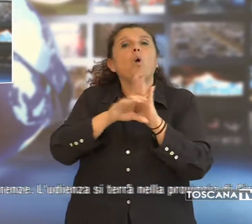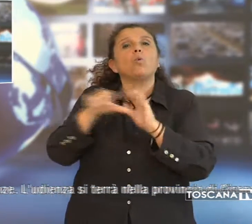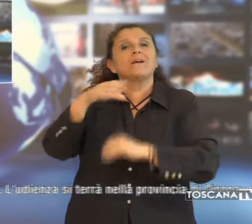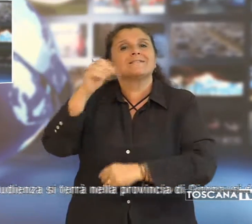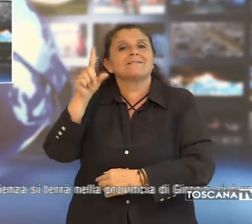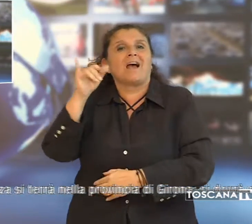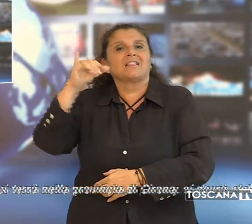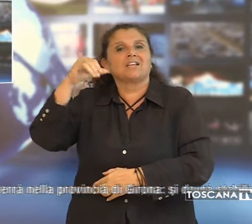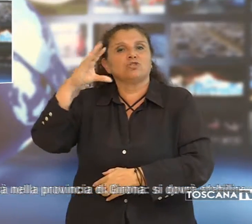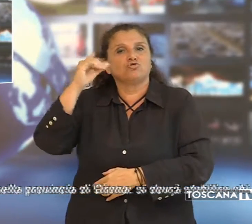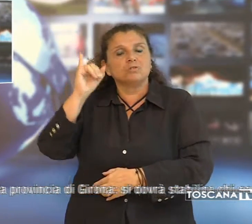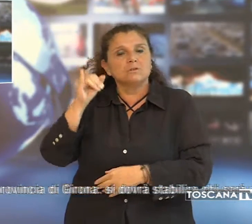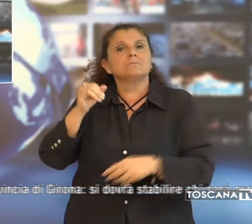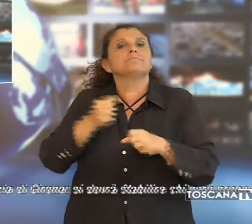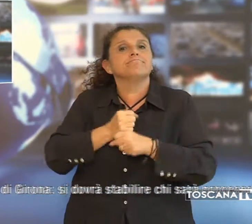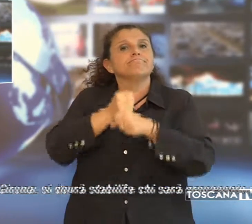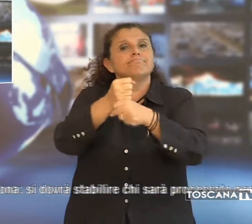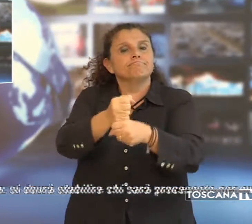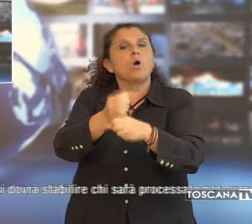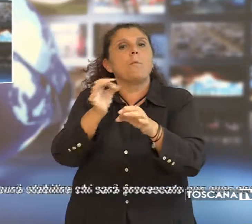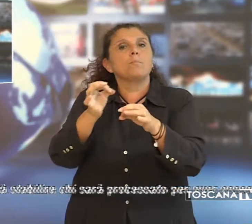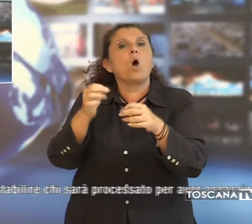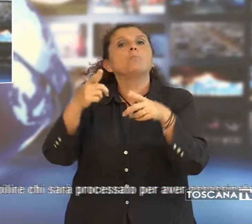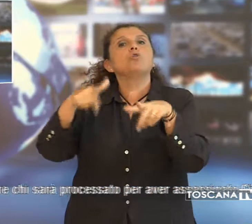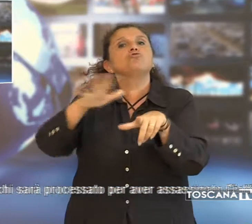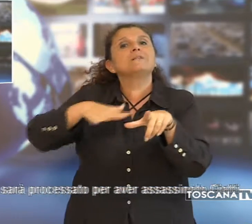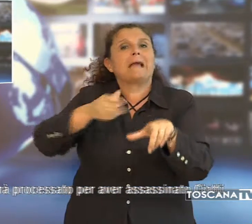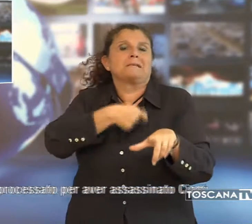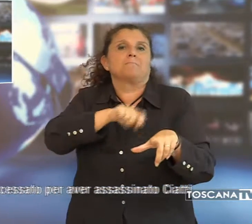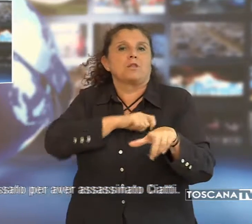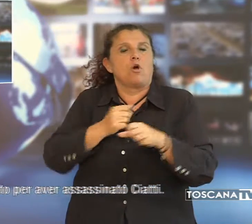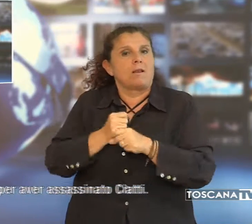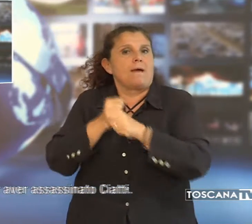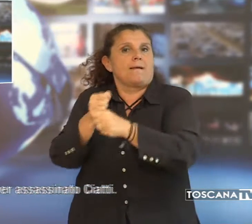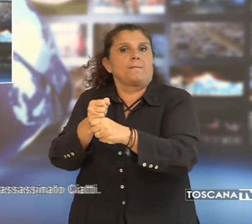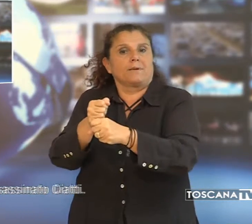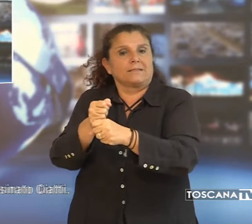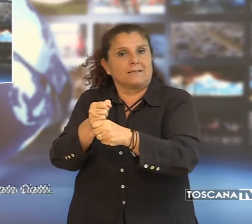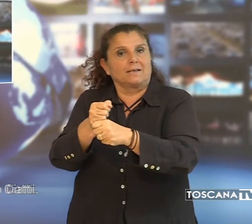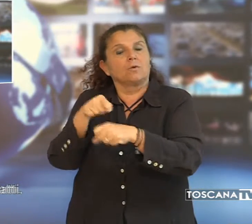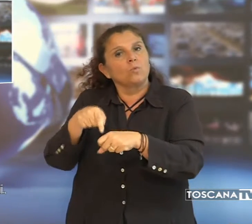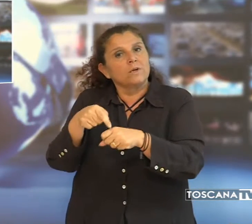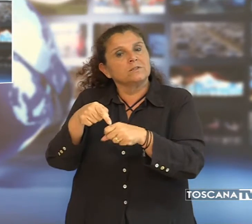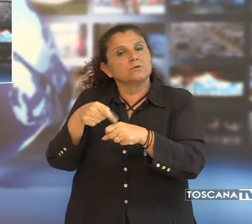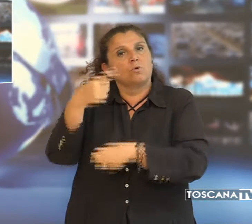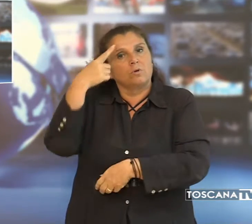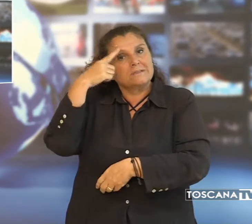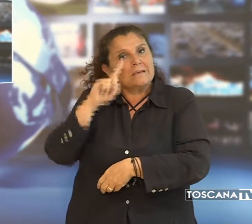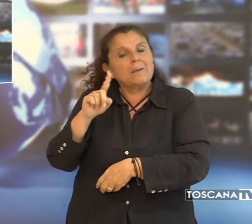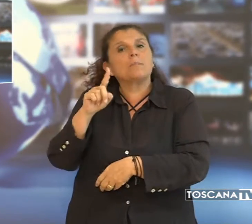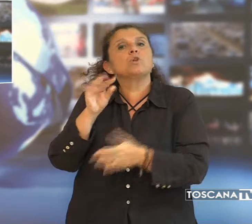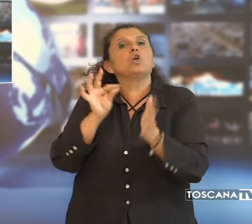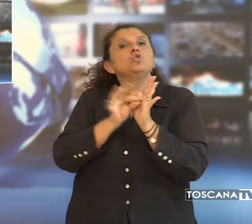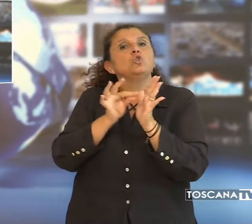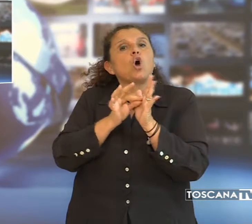saranno rappresentati dalla stessa città spagnola. È quanto si apprende in una nota diffusa